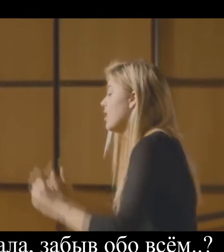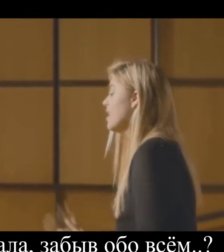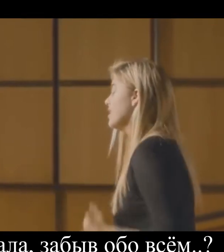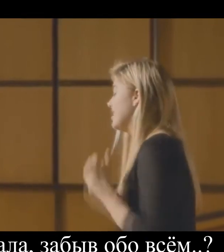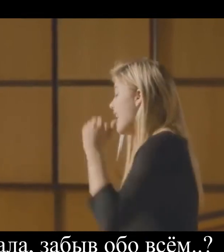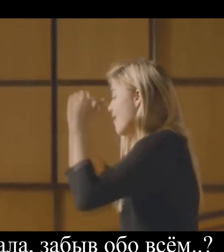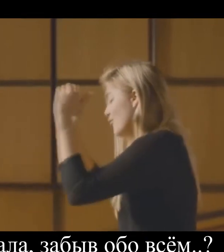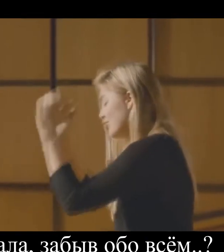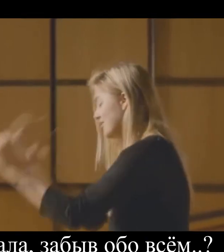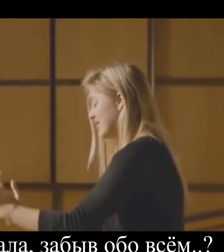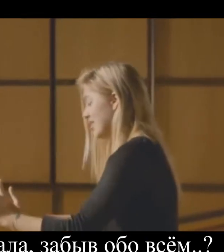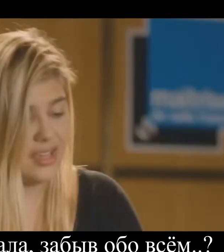Обо всем